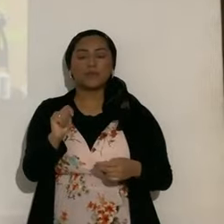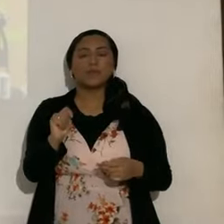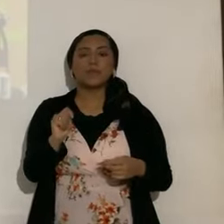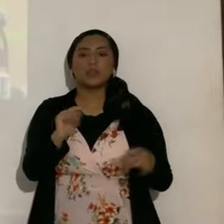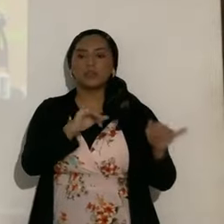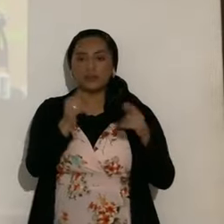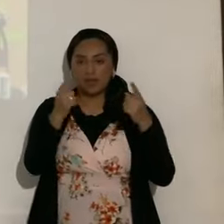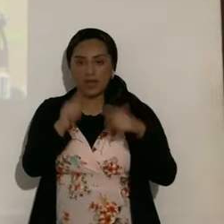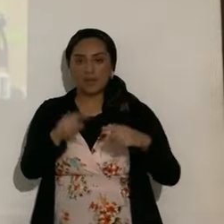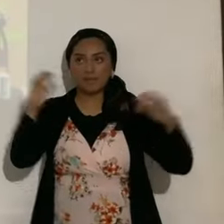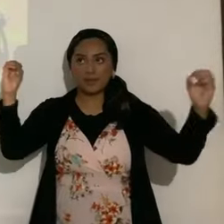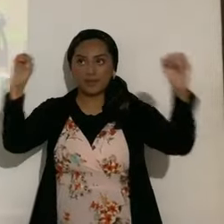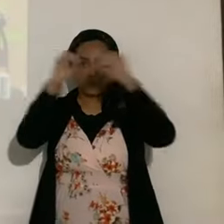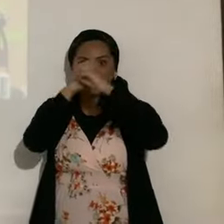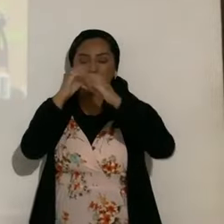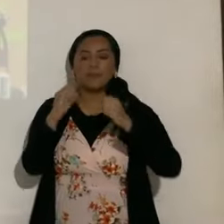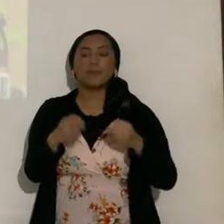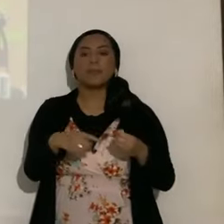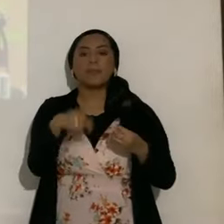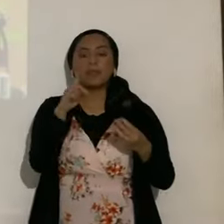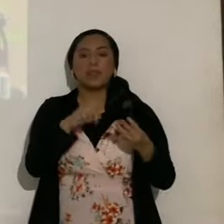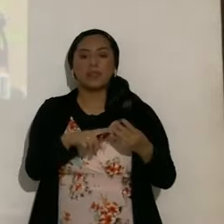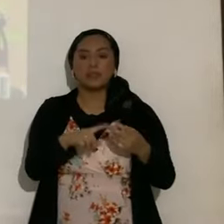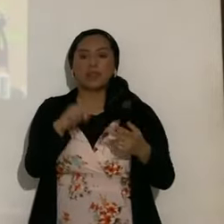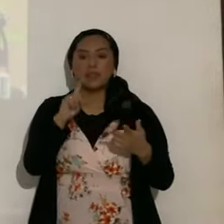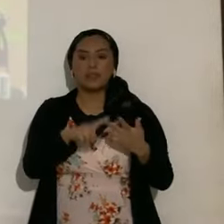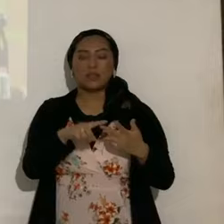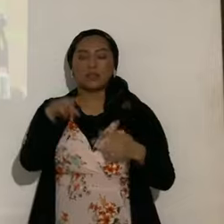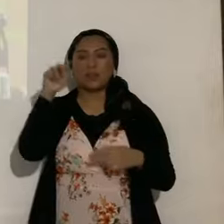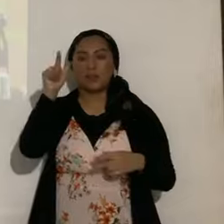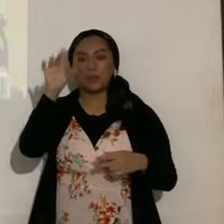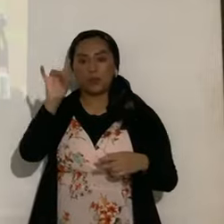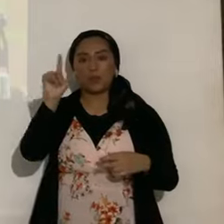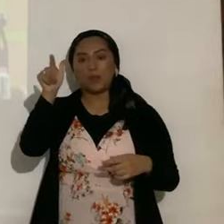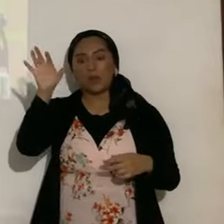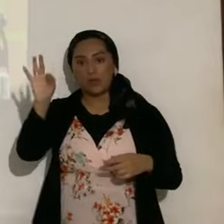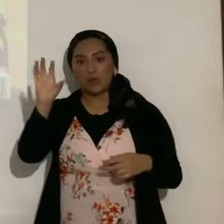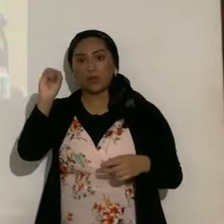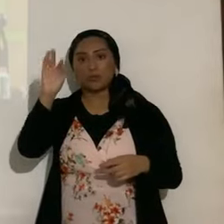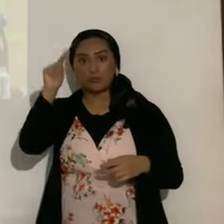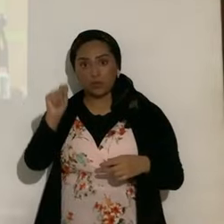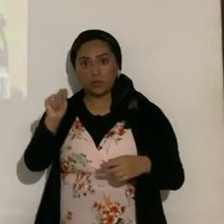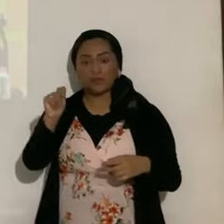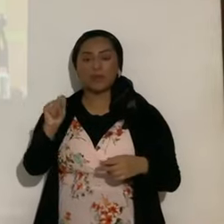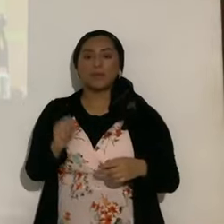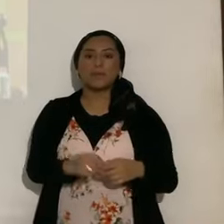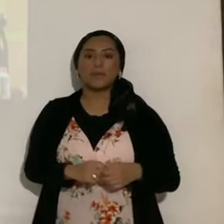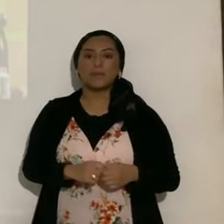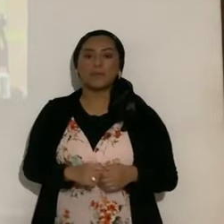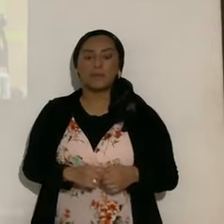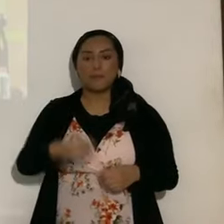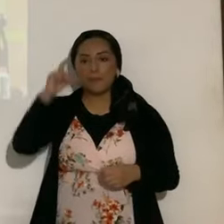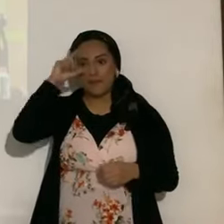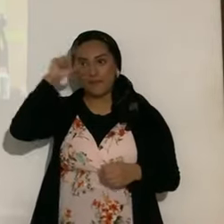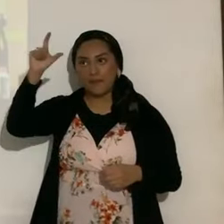un eclipse solar anular, el 28 y 29 de octubre, de este año 2023, un eclipse lunar parcial,